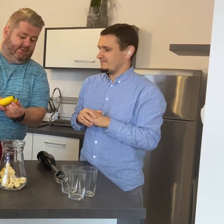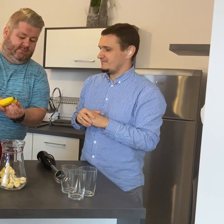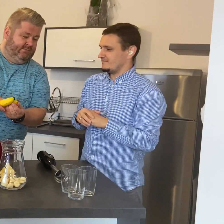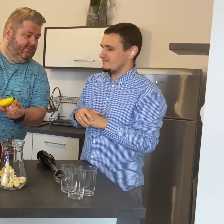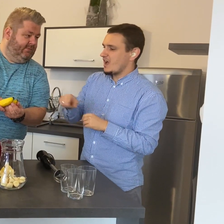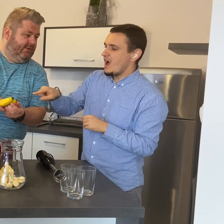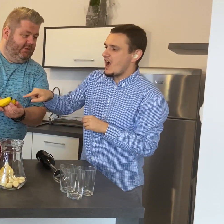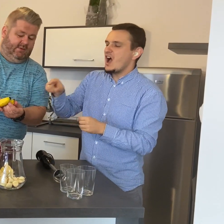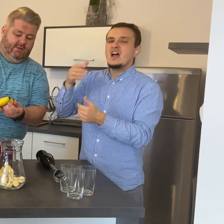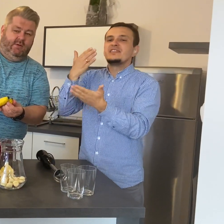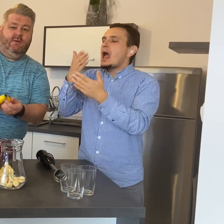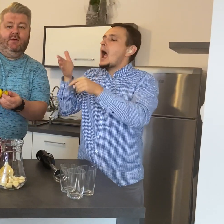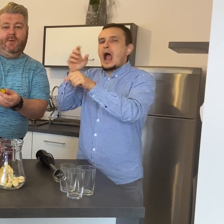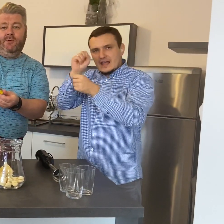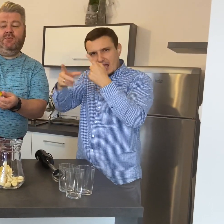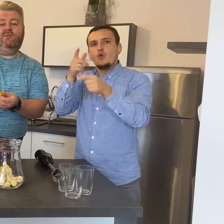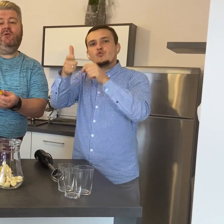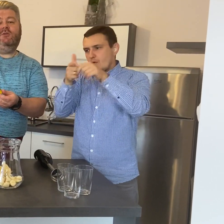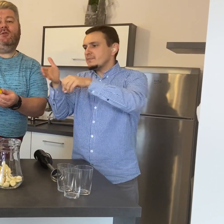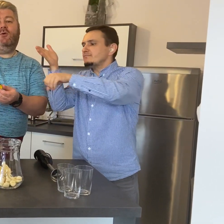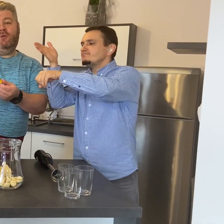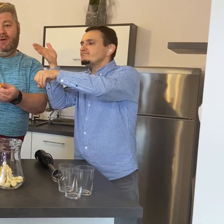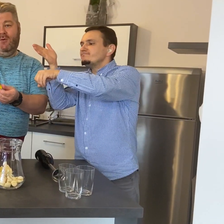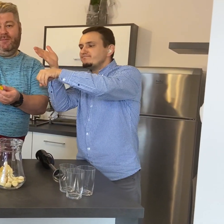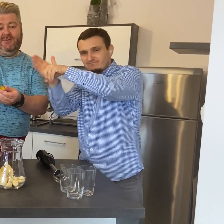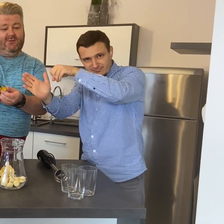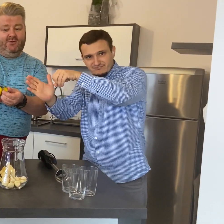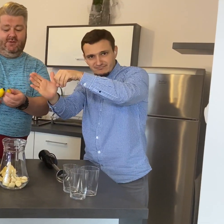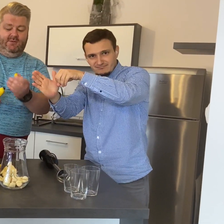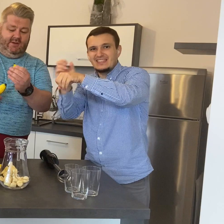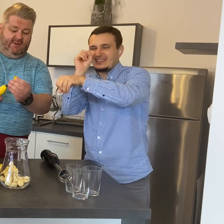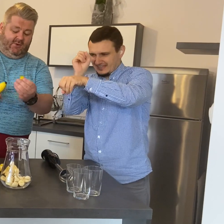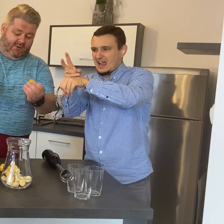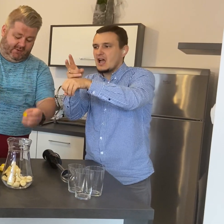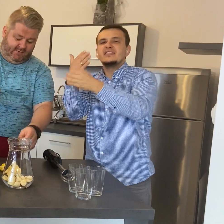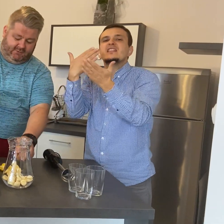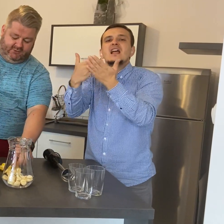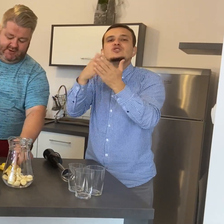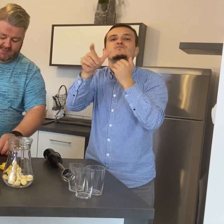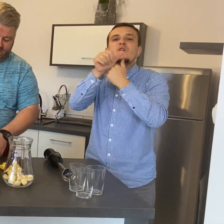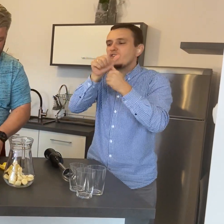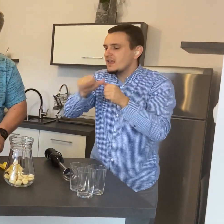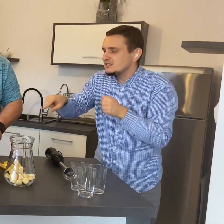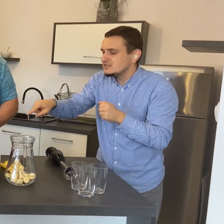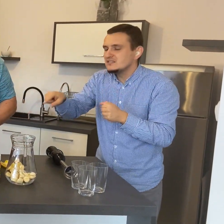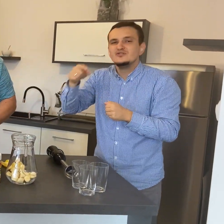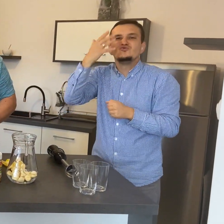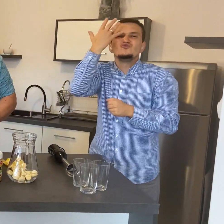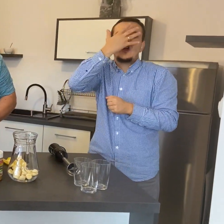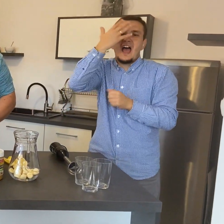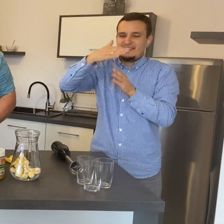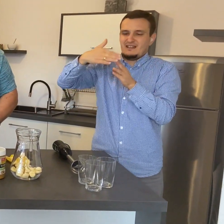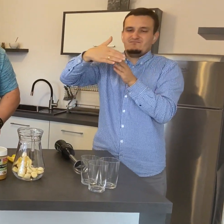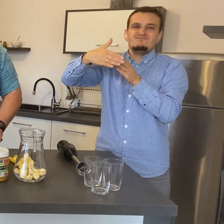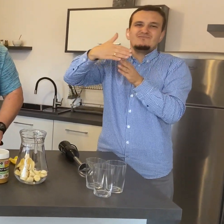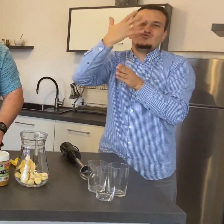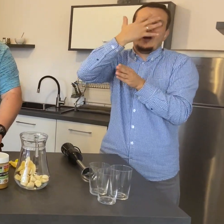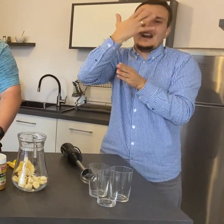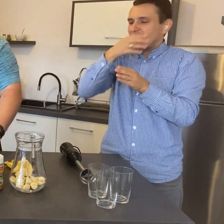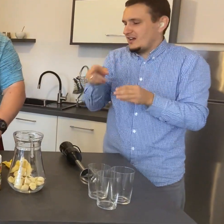I po prostu wygląda to mało apetycznie. Dlatego odcinamy. Proszę popatrzeć. Mam